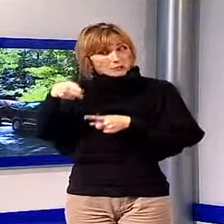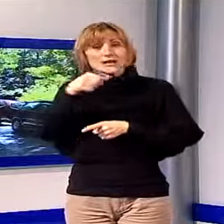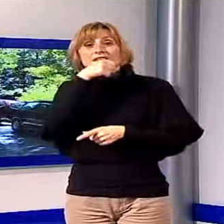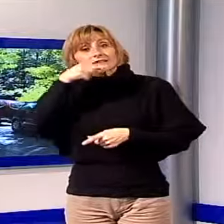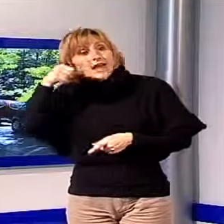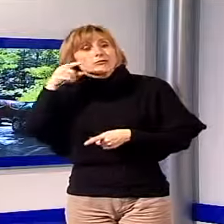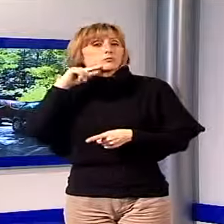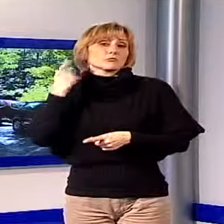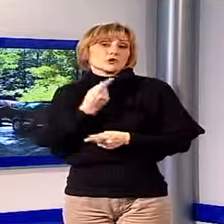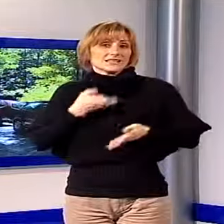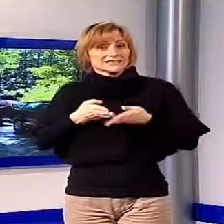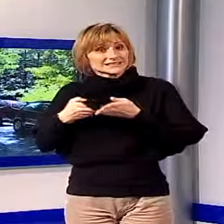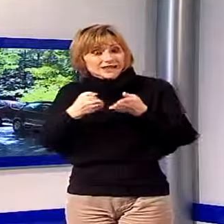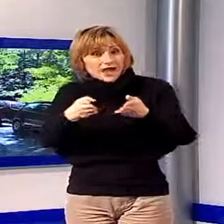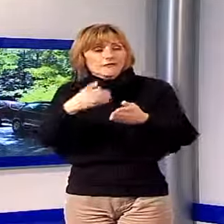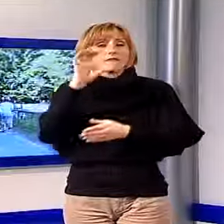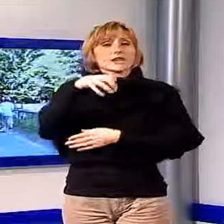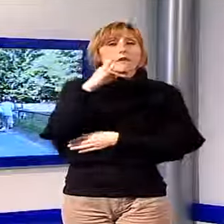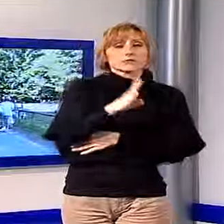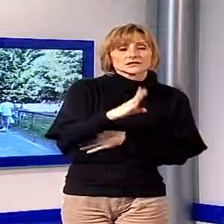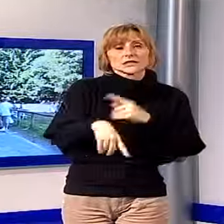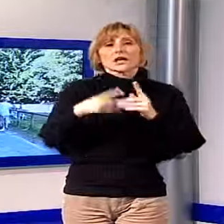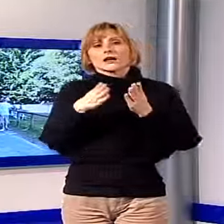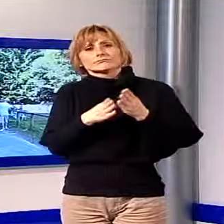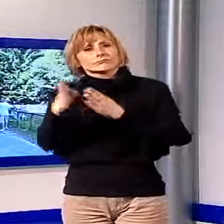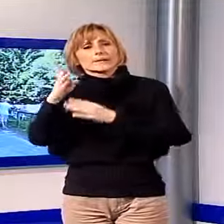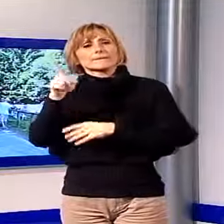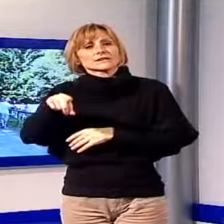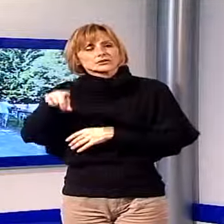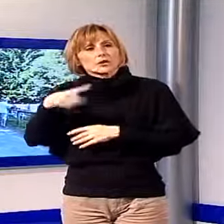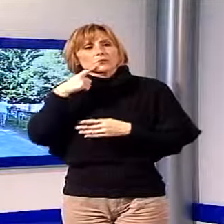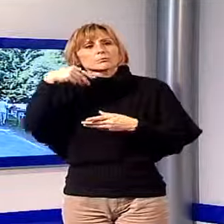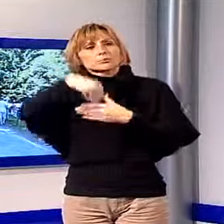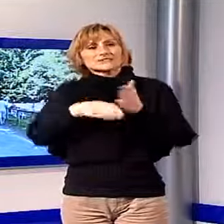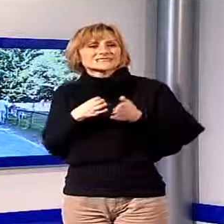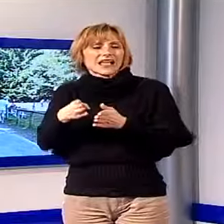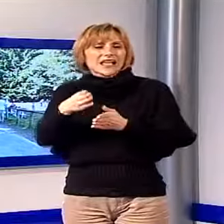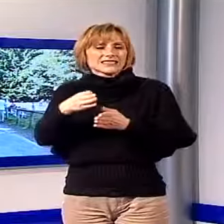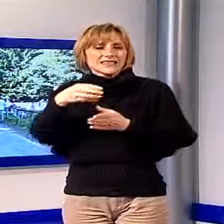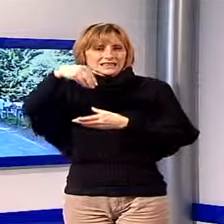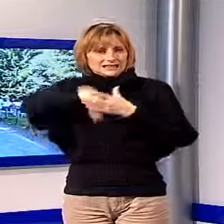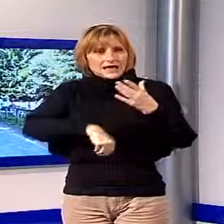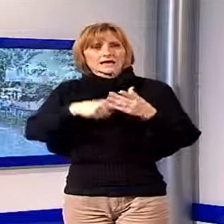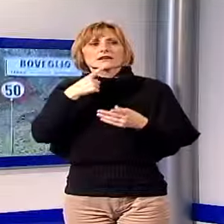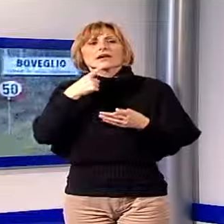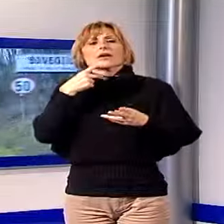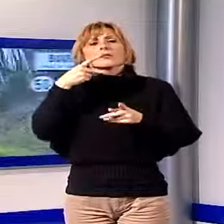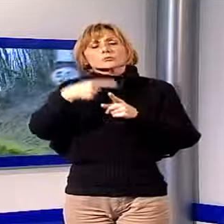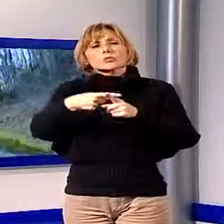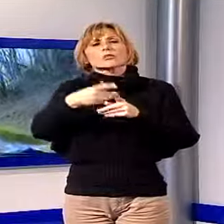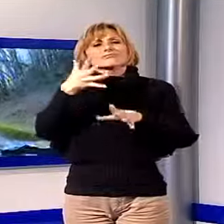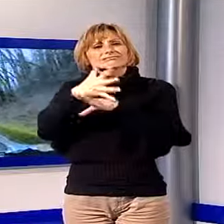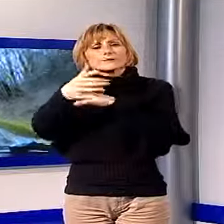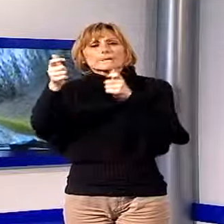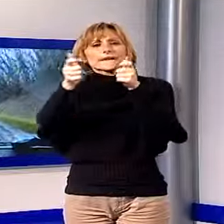migliorare la strada tra Villa Basilica e le Pizzorne e le vie interne dell'Altopiano. Per intervenire sui lastricati dei paesi di